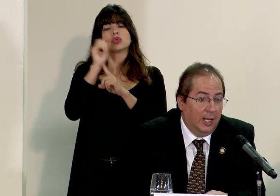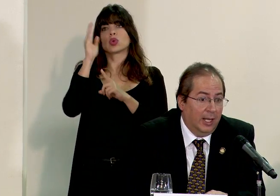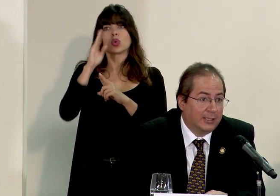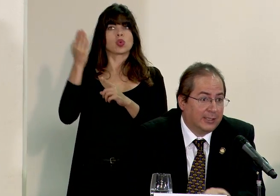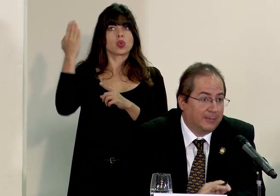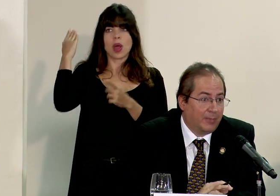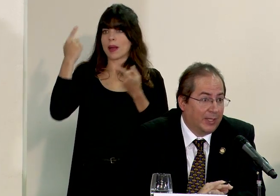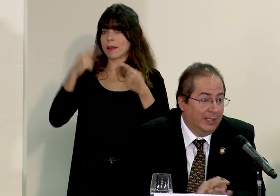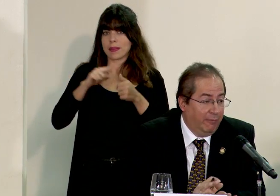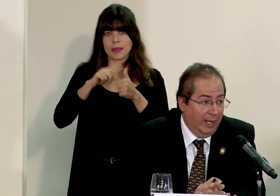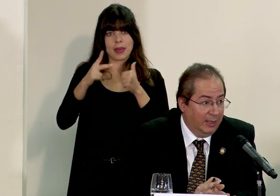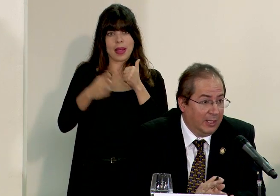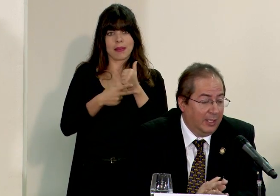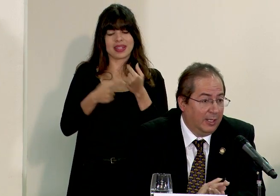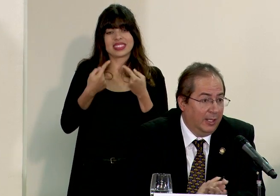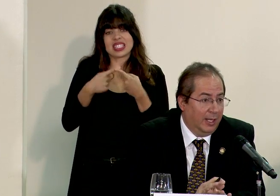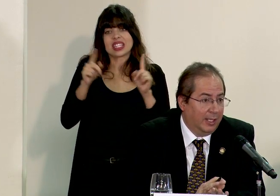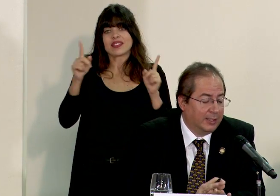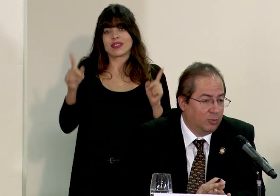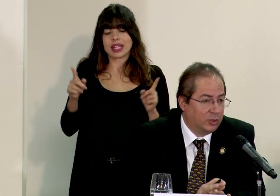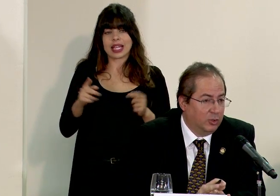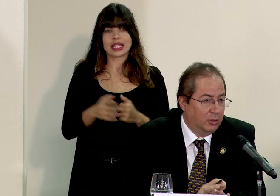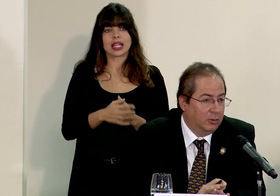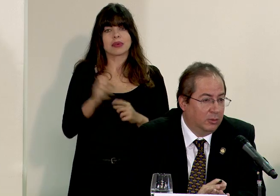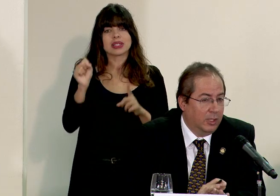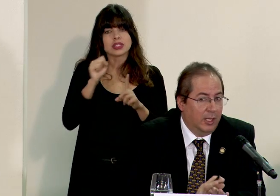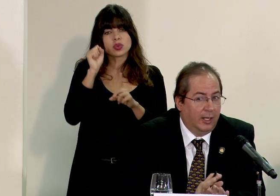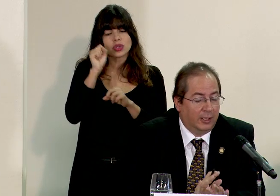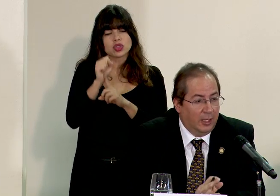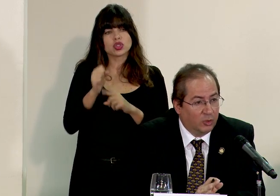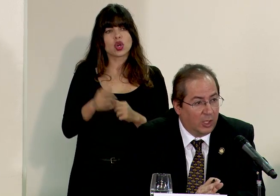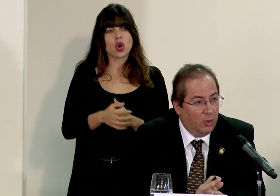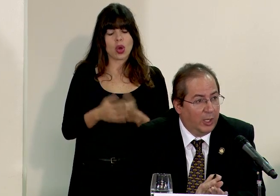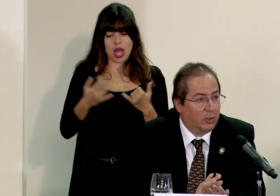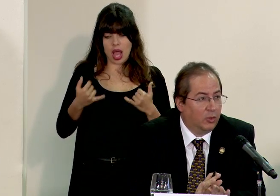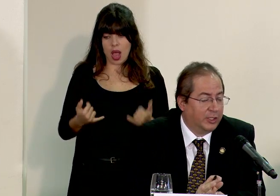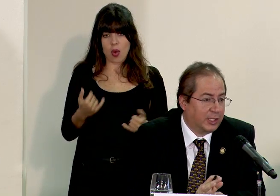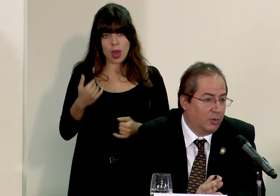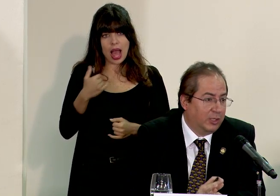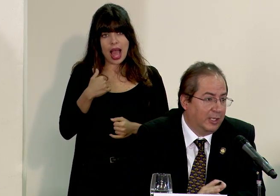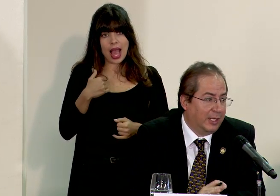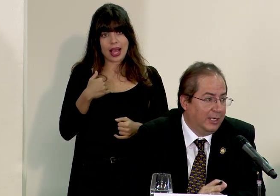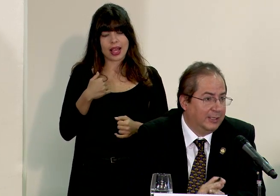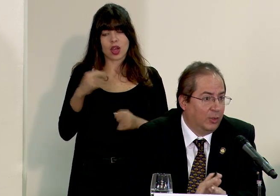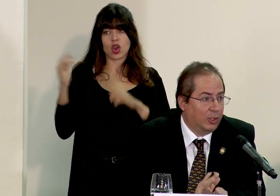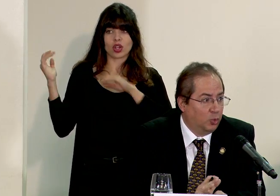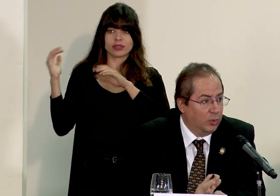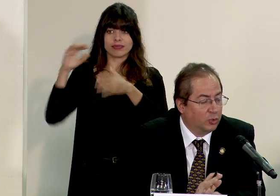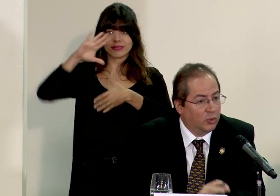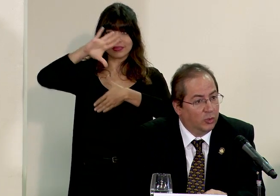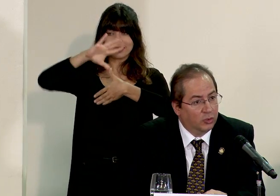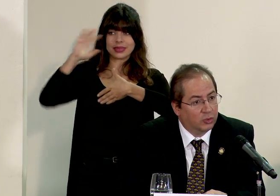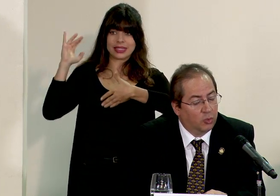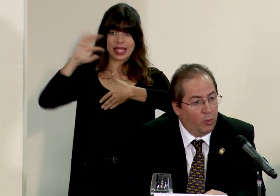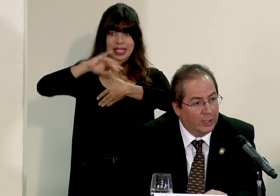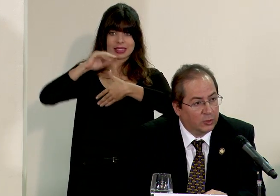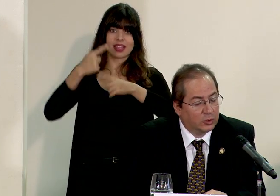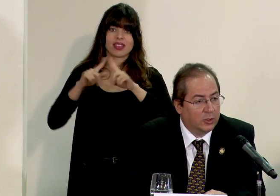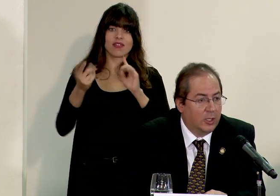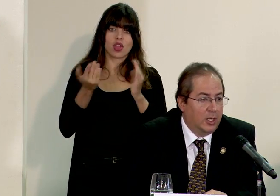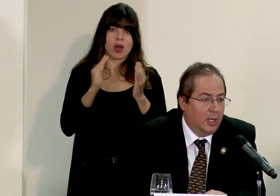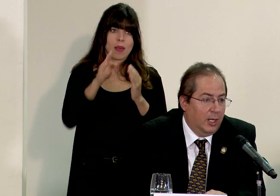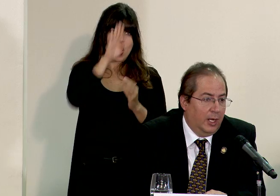es diferente la situación que tenemos ahora con los extracontinentales de lo que tuvimos con los